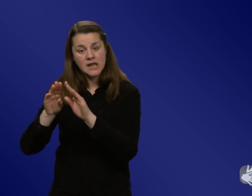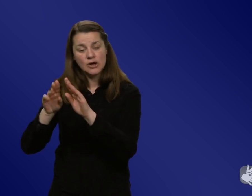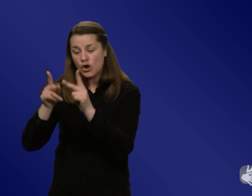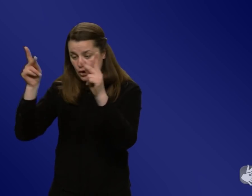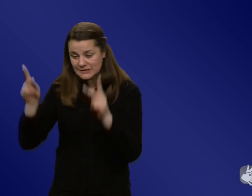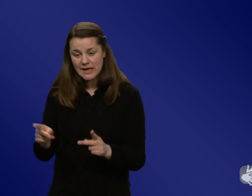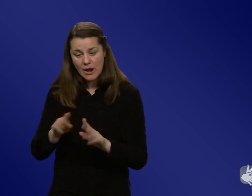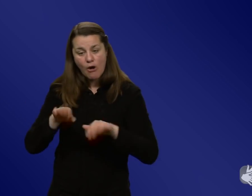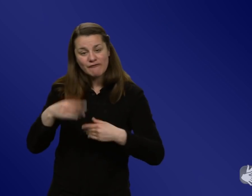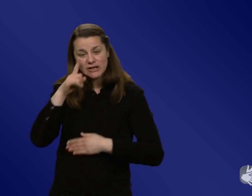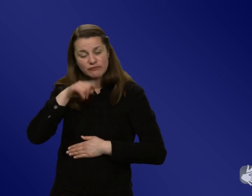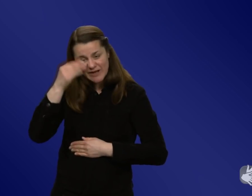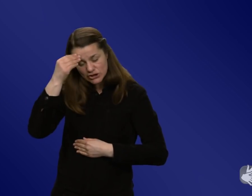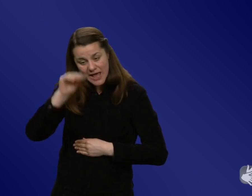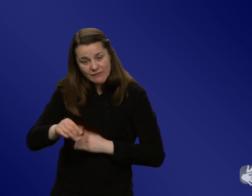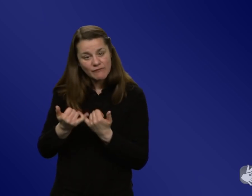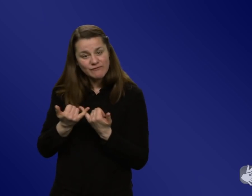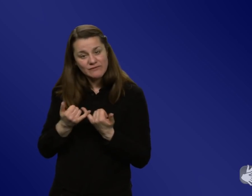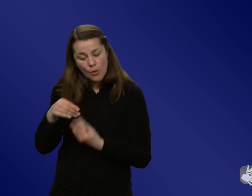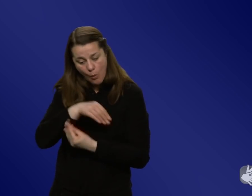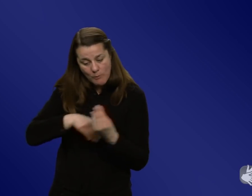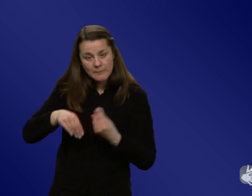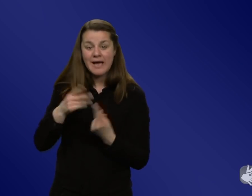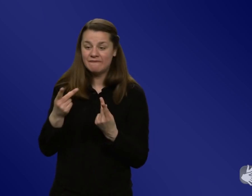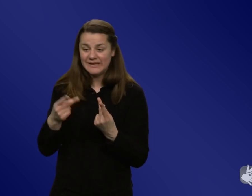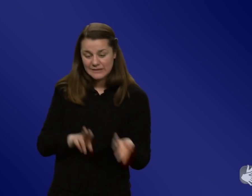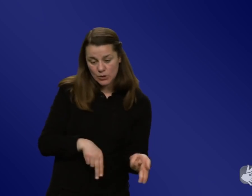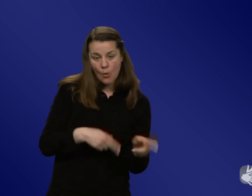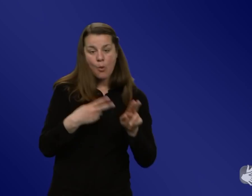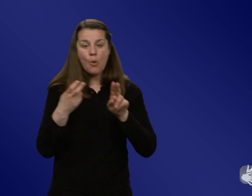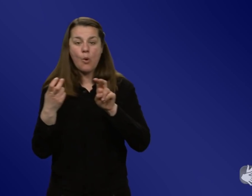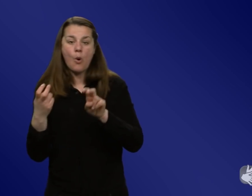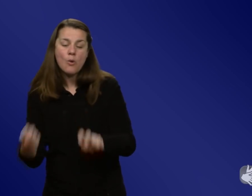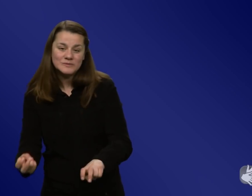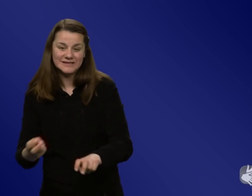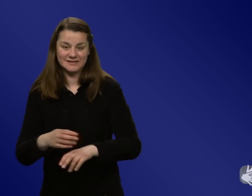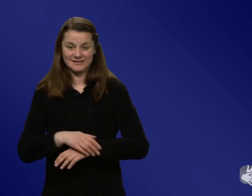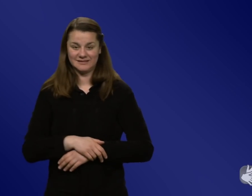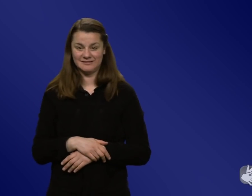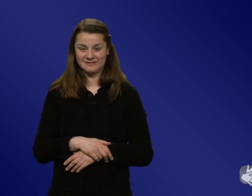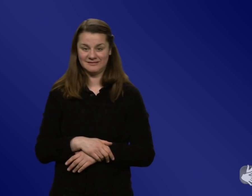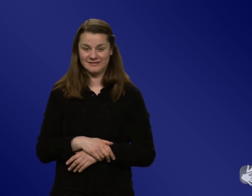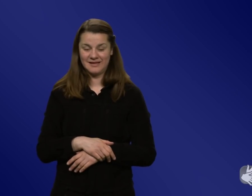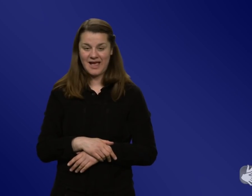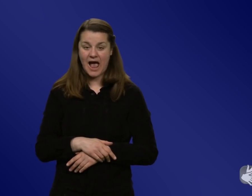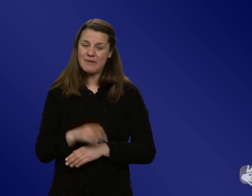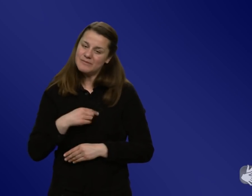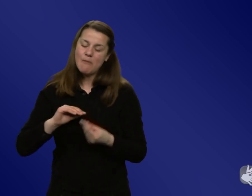muss dann einfach aber auch angewandt und genutzt werden und nicht im Land der Dichter und Denker, denkt jeder selbst, ja, ich glaube, das ist so die